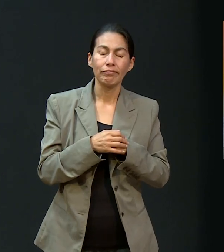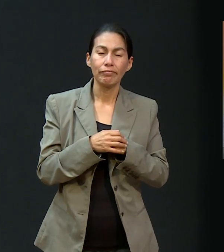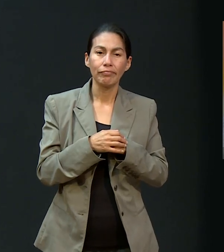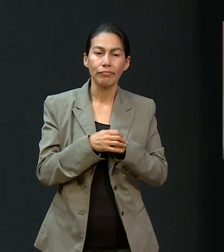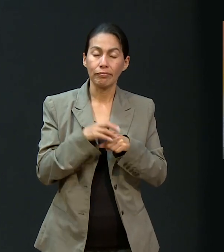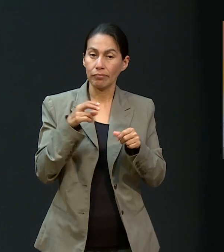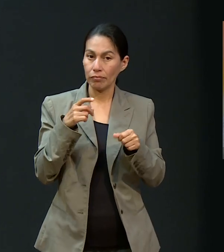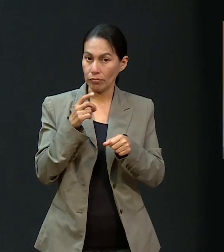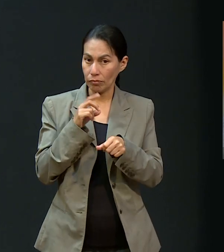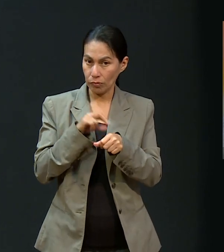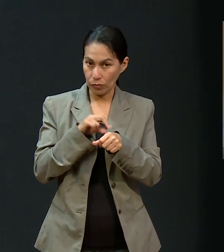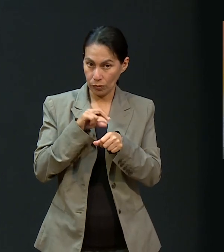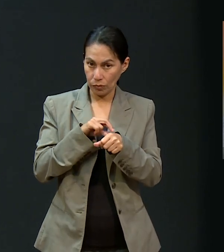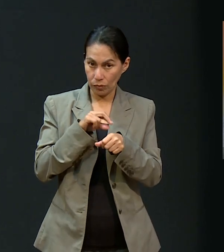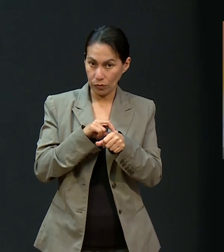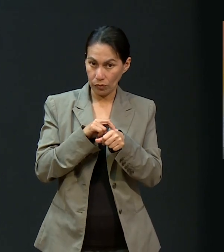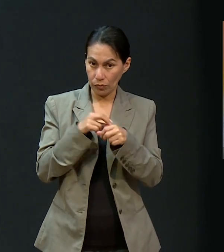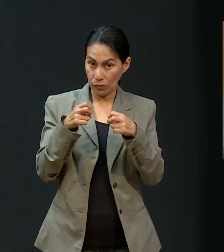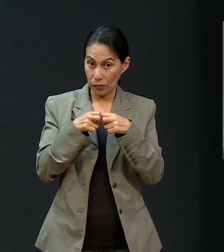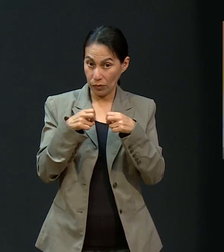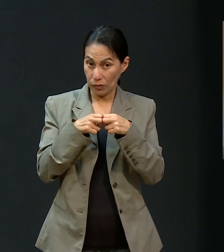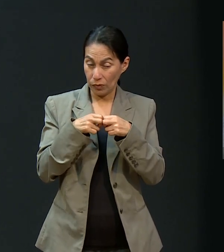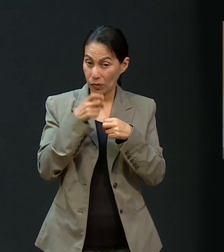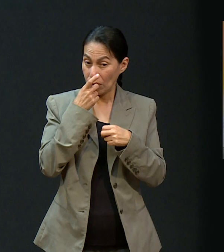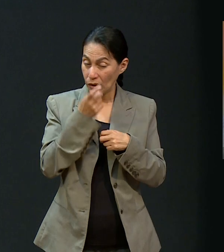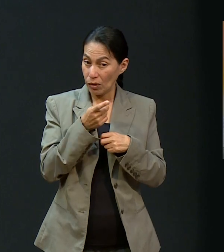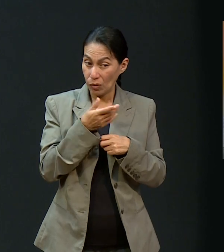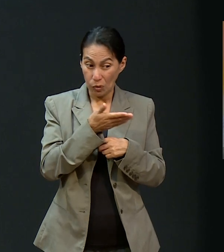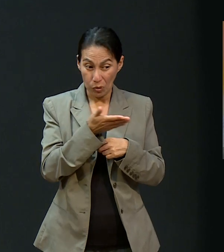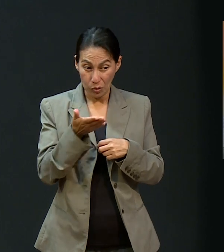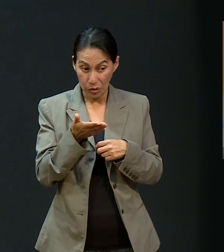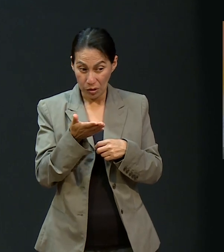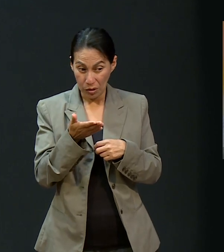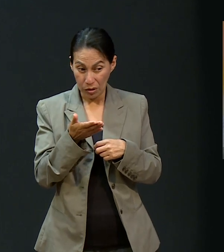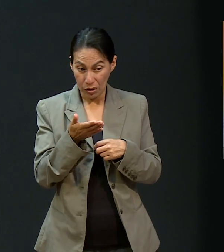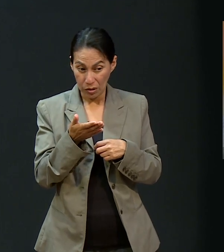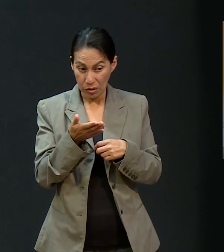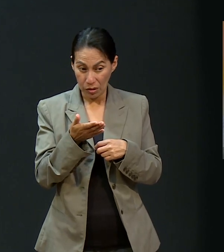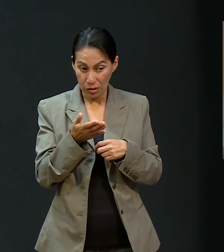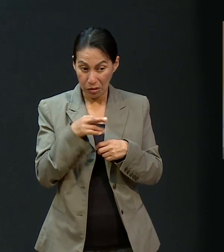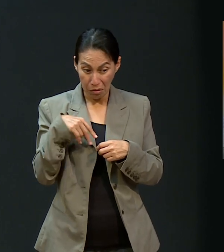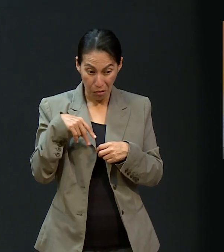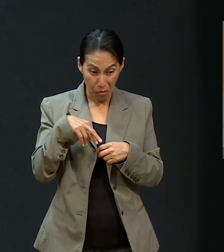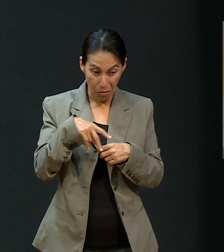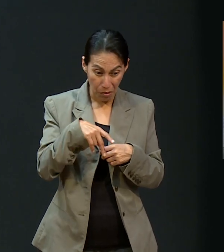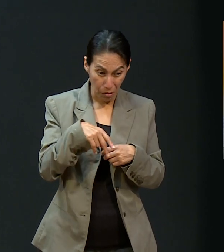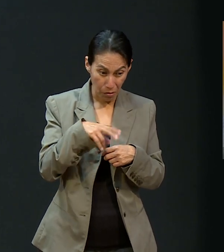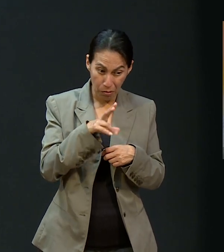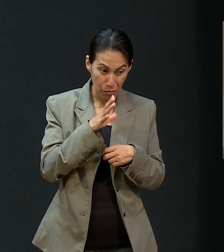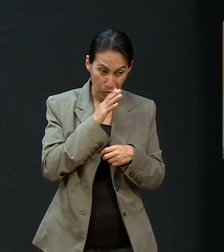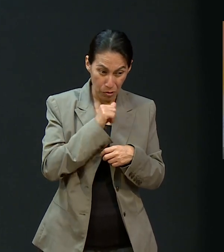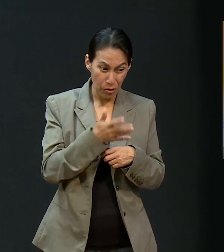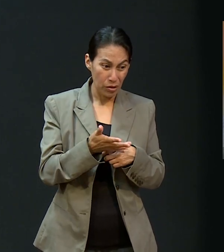Y el neurólogo le dijo, o sea, señora, usted es para que ya no caminara, que subiera cuadriplégica. Ya no,